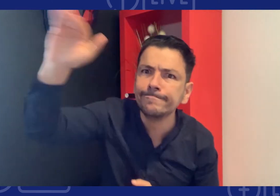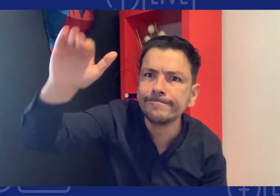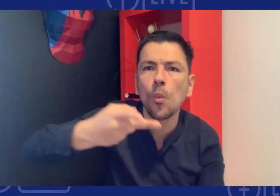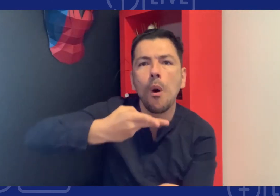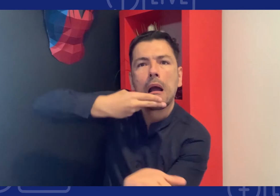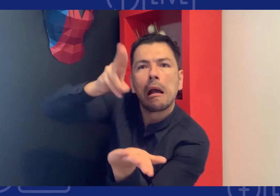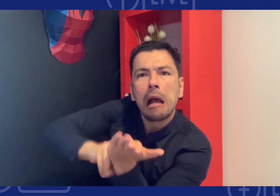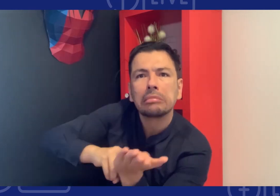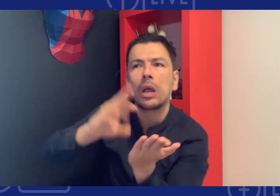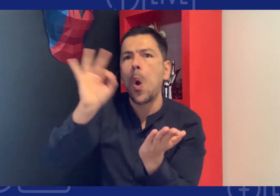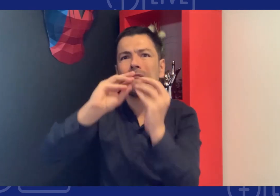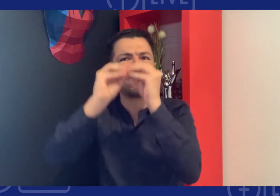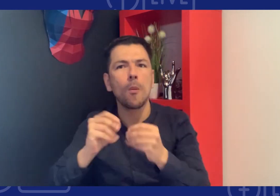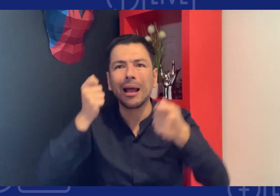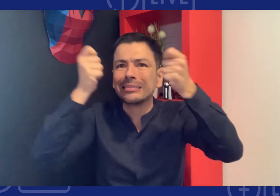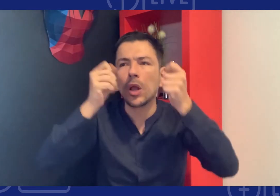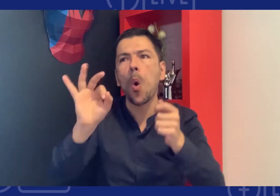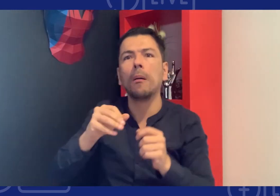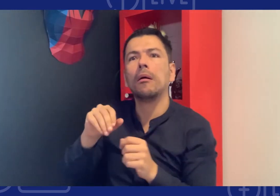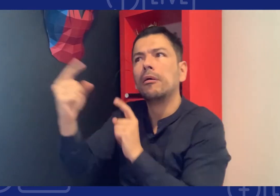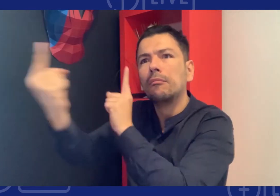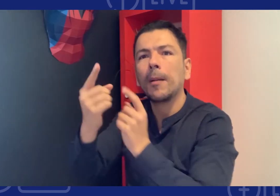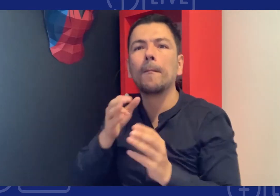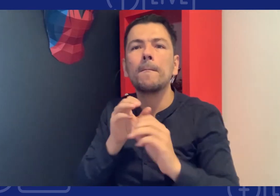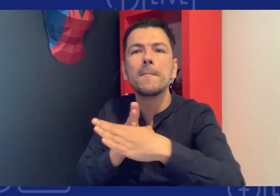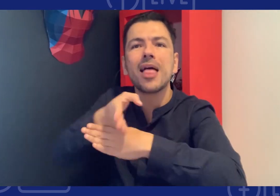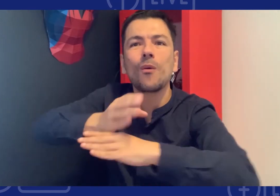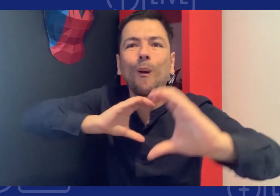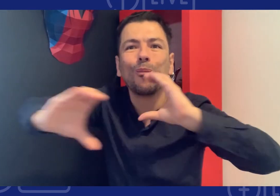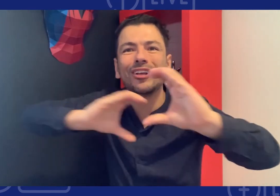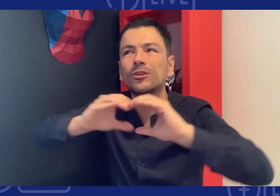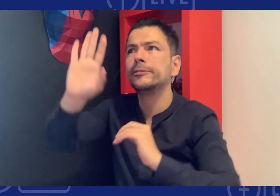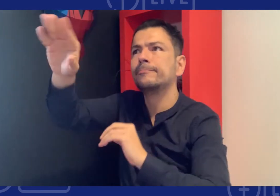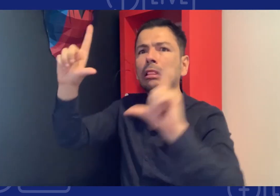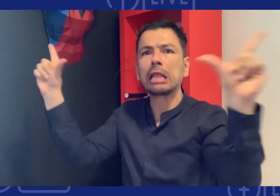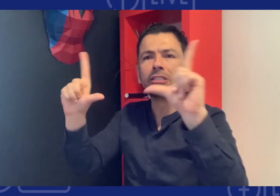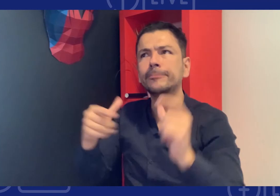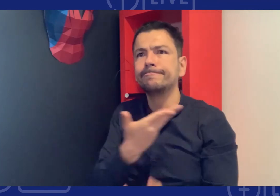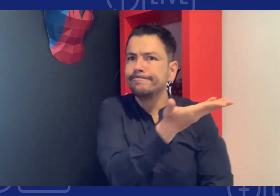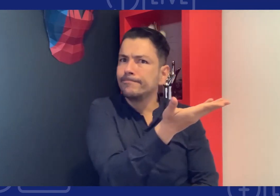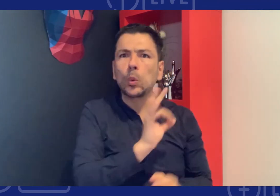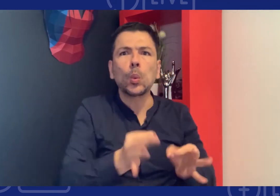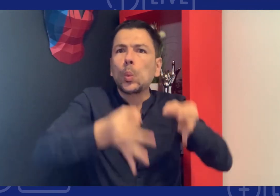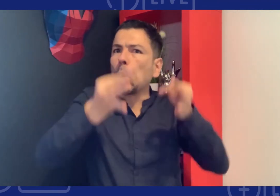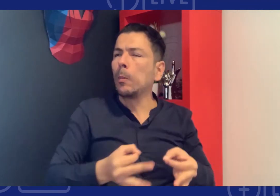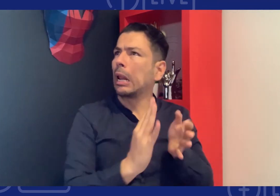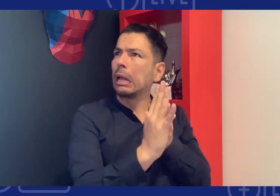si es necesario hacer plantones si es necesario enviar cartas cualquier estrategia traer a los medios de